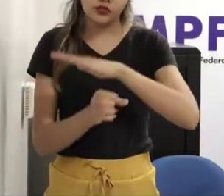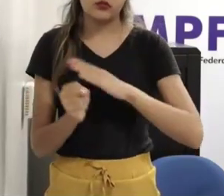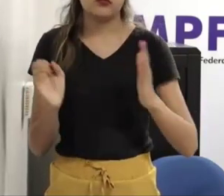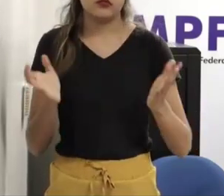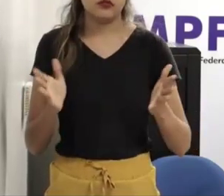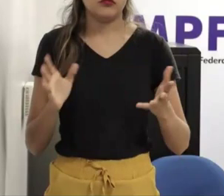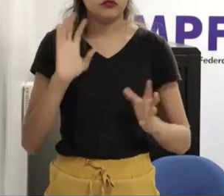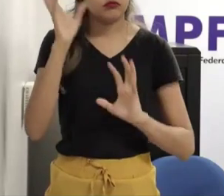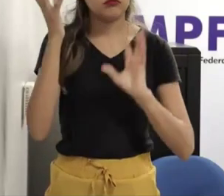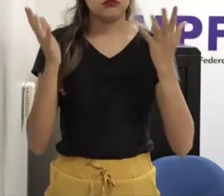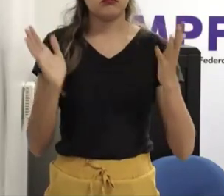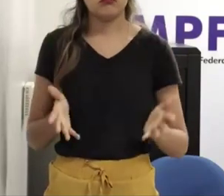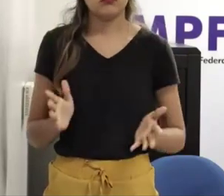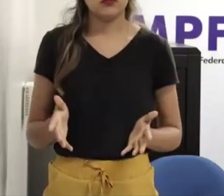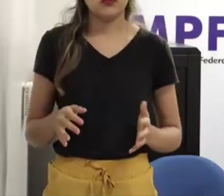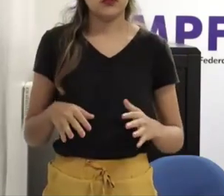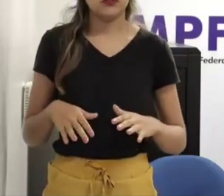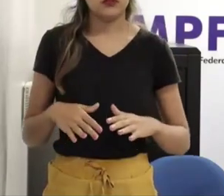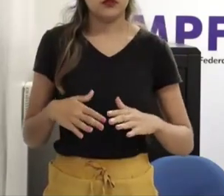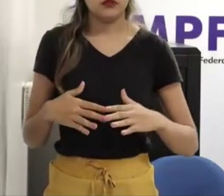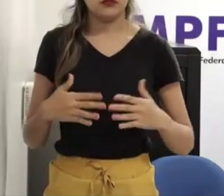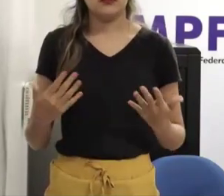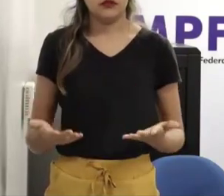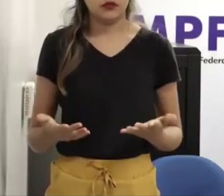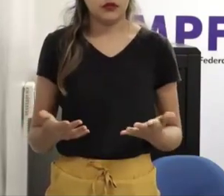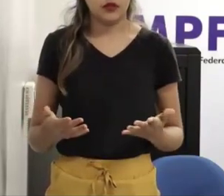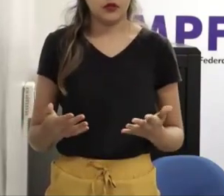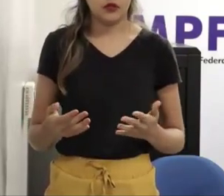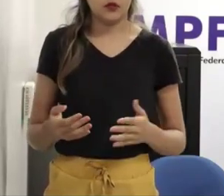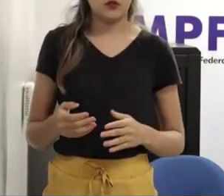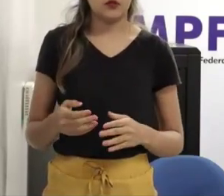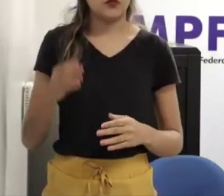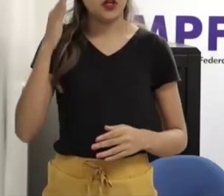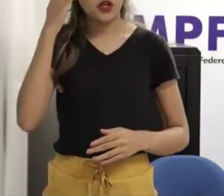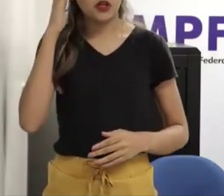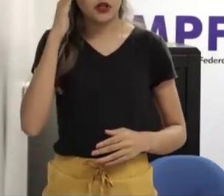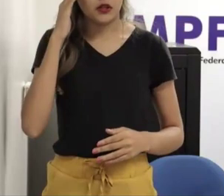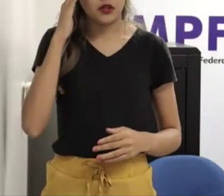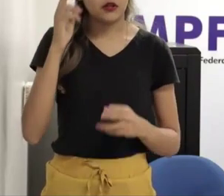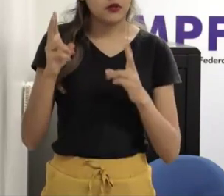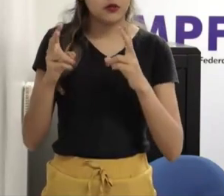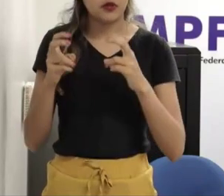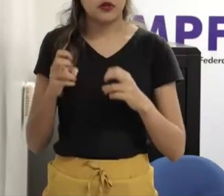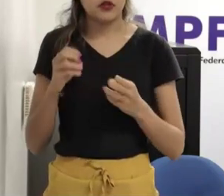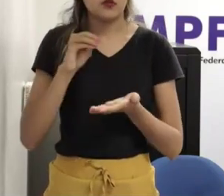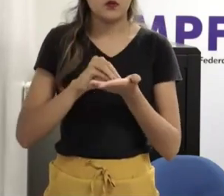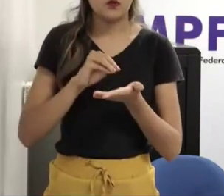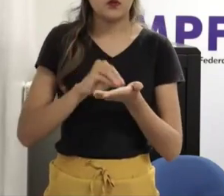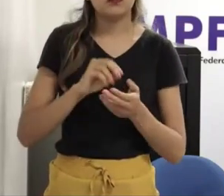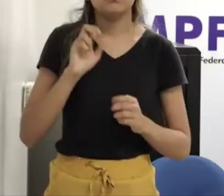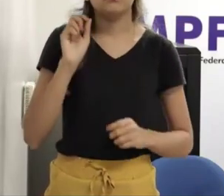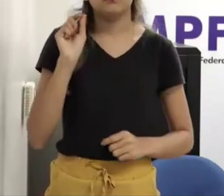adolescentes a impressão é que faltam essas campanhas numa realidade em que crianças e adolescentes estão tão